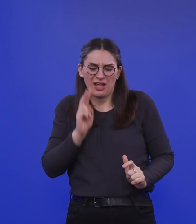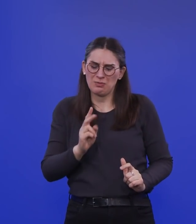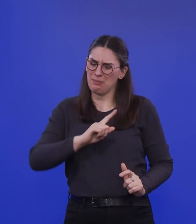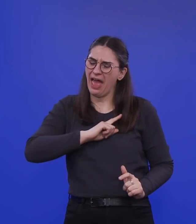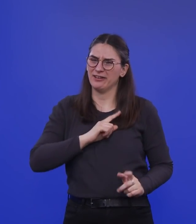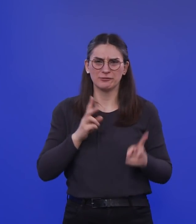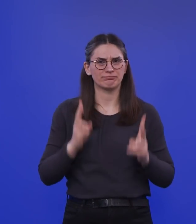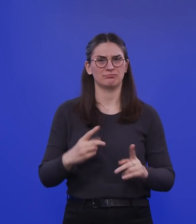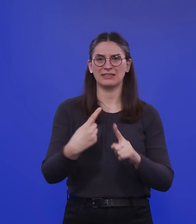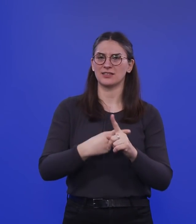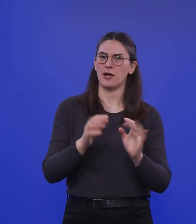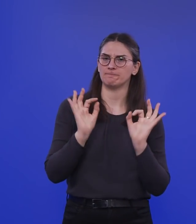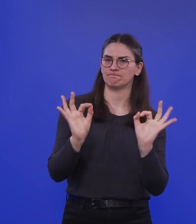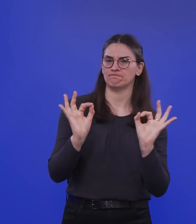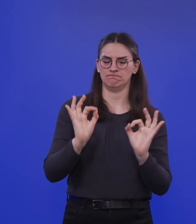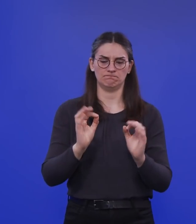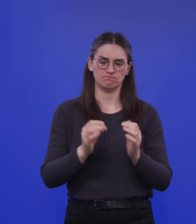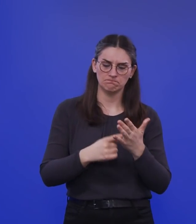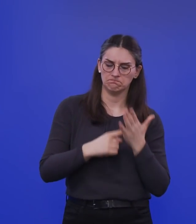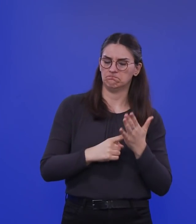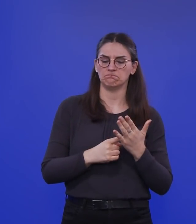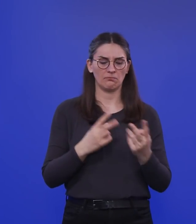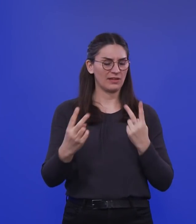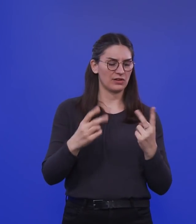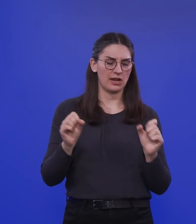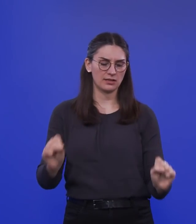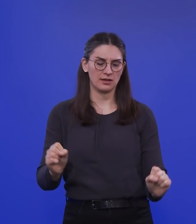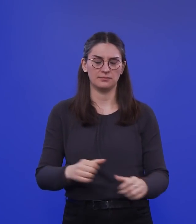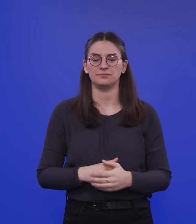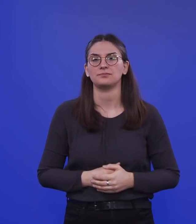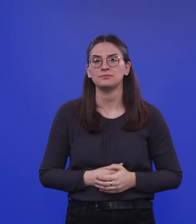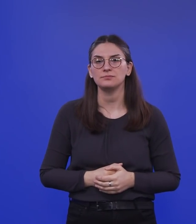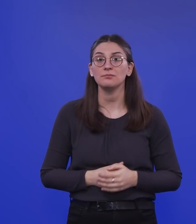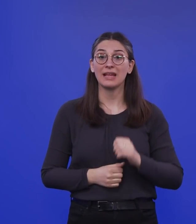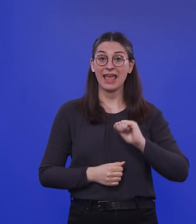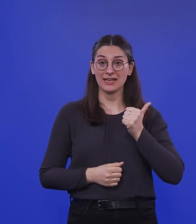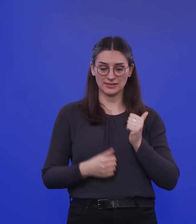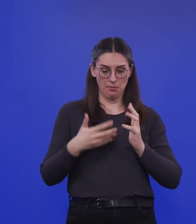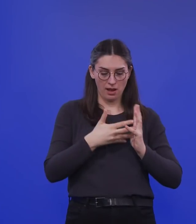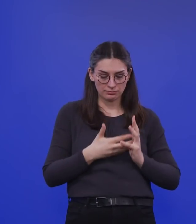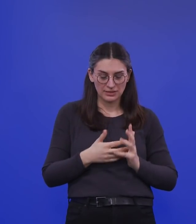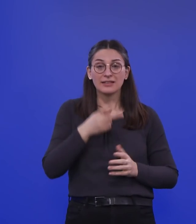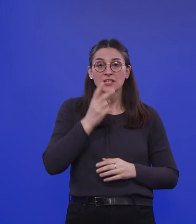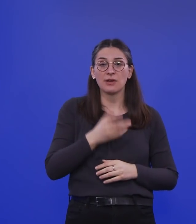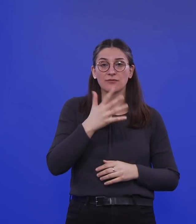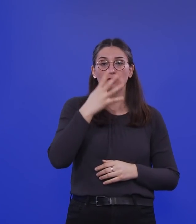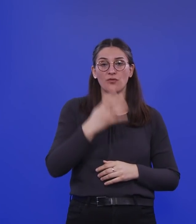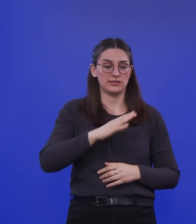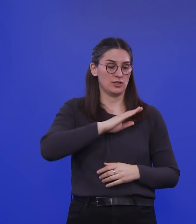groß genug, um das vergleichen zu können. Man hatte in der ersten Runde 245 Schulen eingeschlossen, insgesamt über